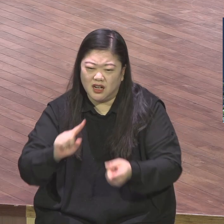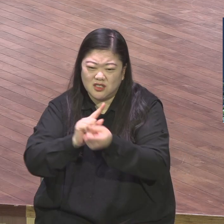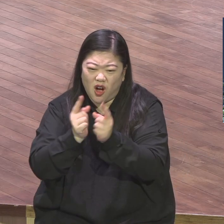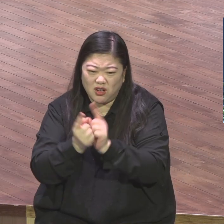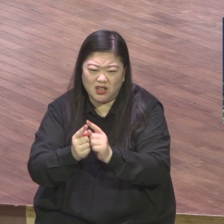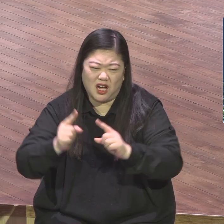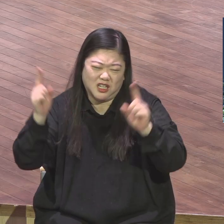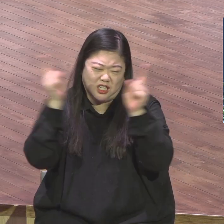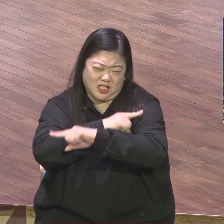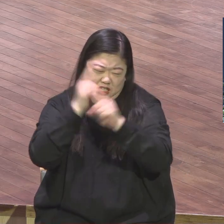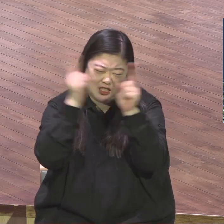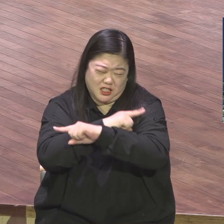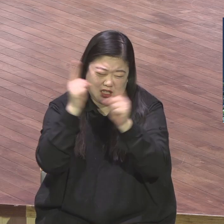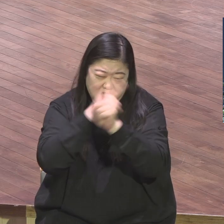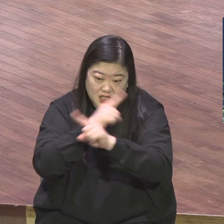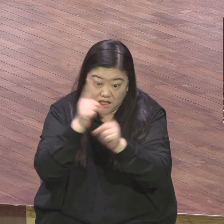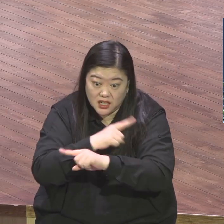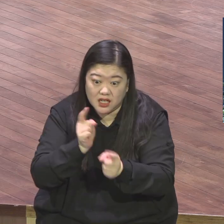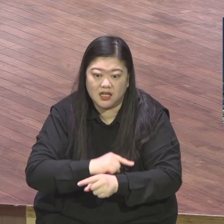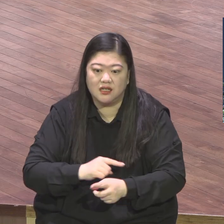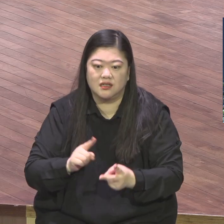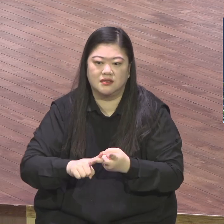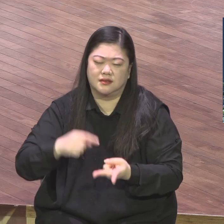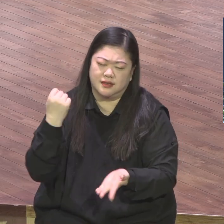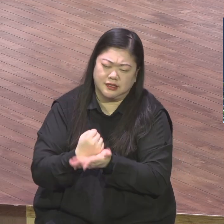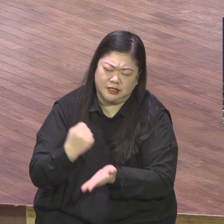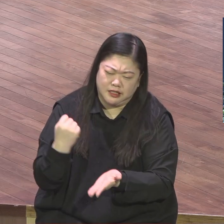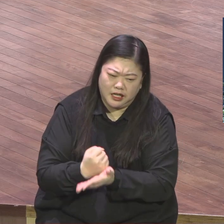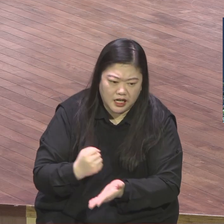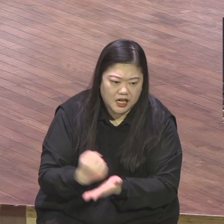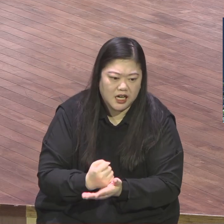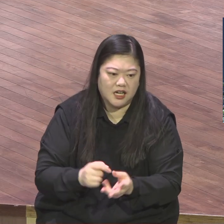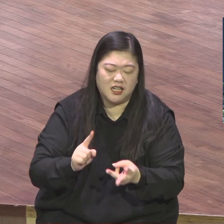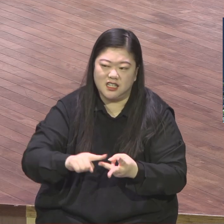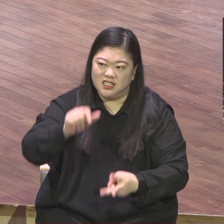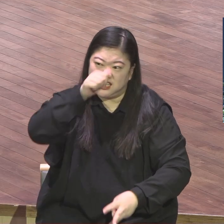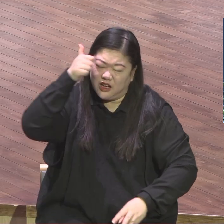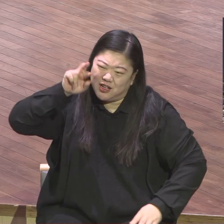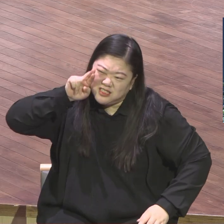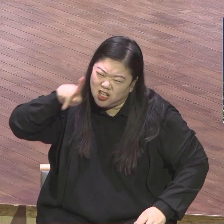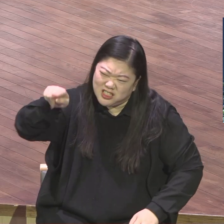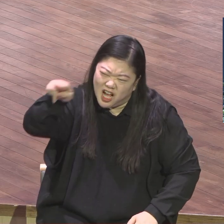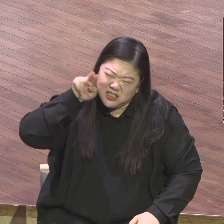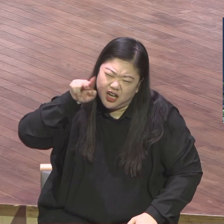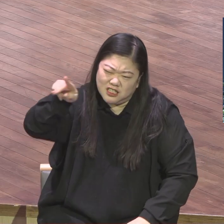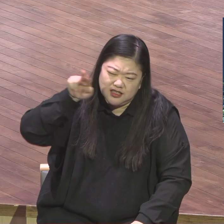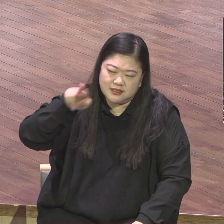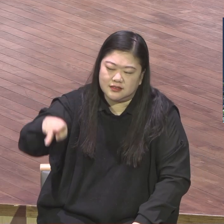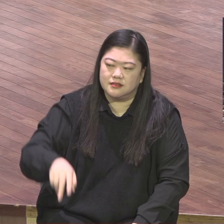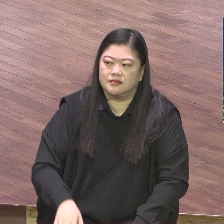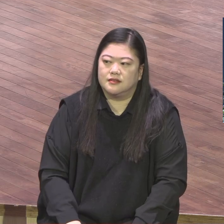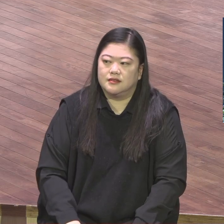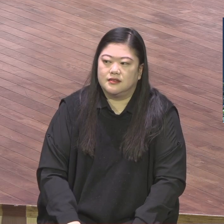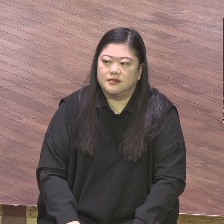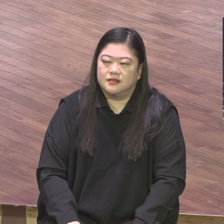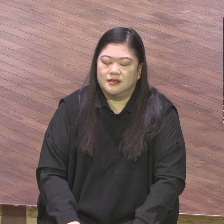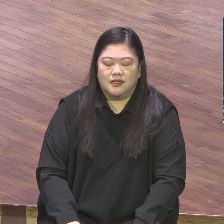어떠고 부장이 어떠고 매일 난마만 계속합니다 강의할 때 그런 말 하잖아요 어머니 가만히 있으면 와가지고